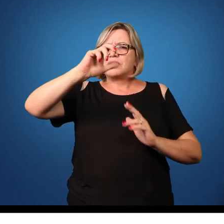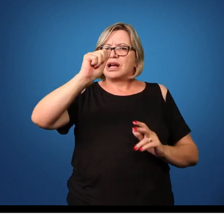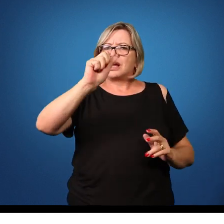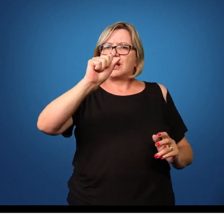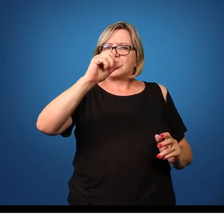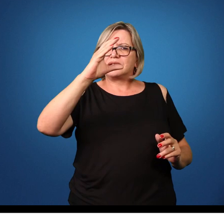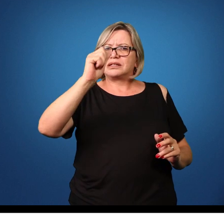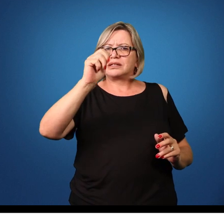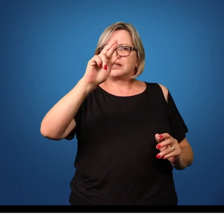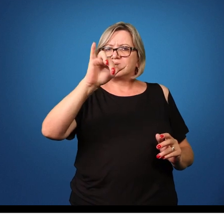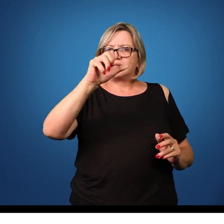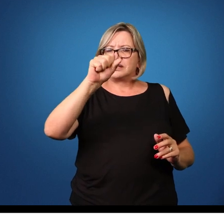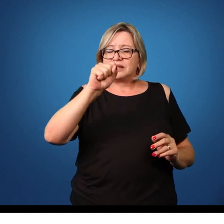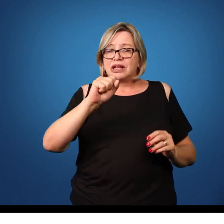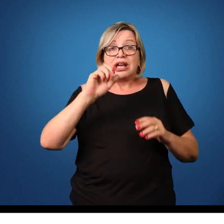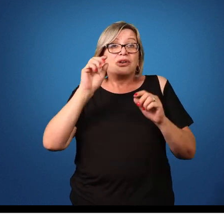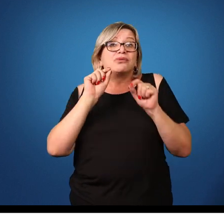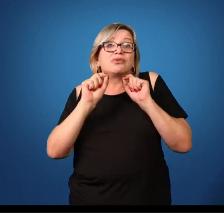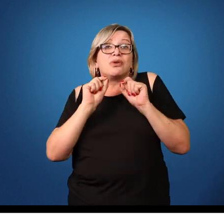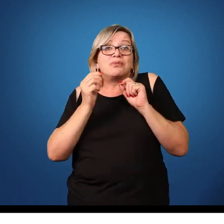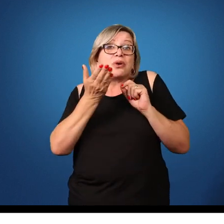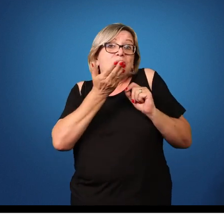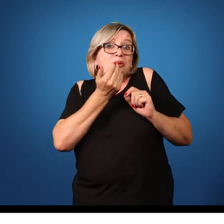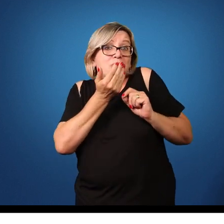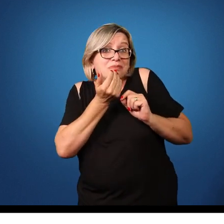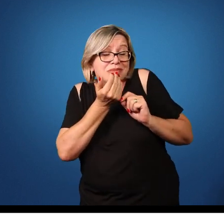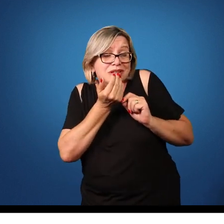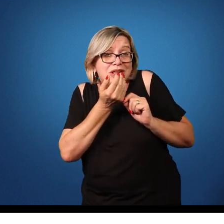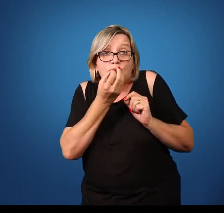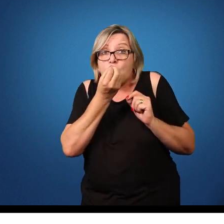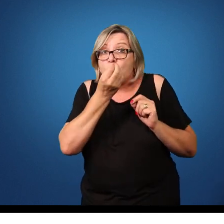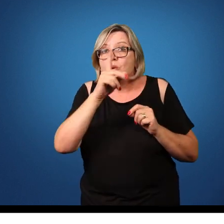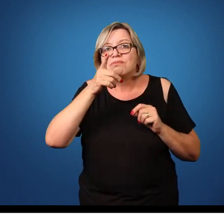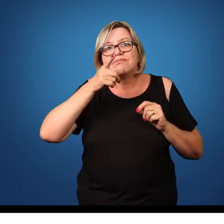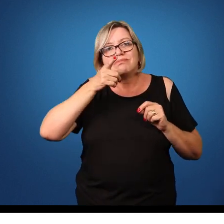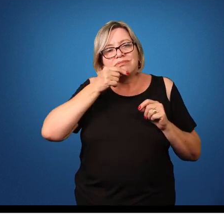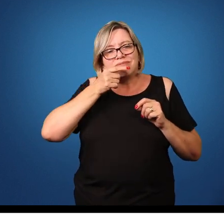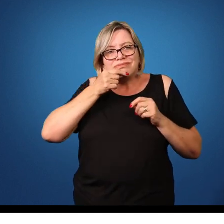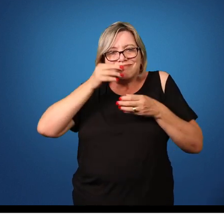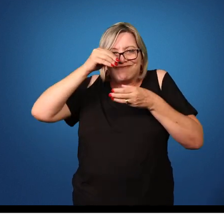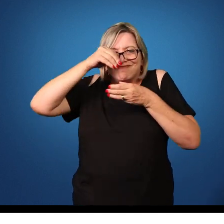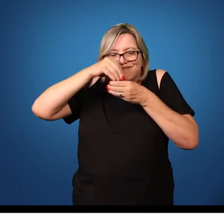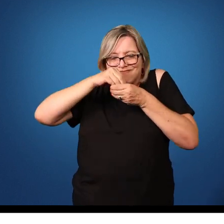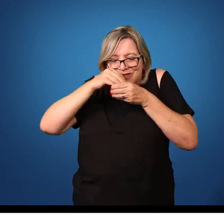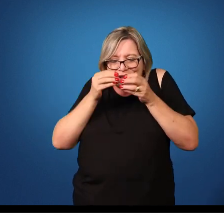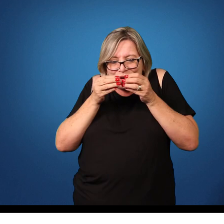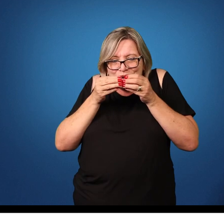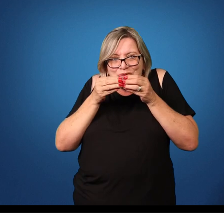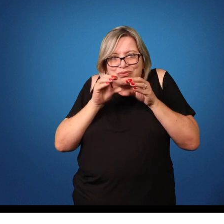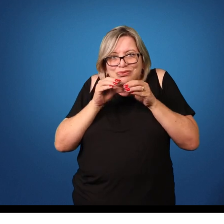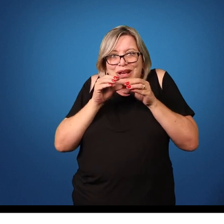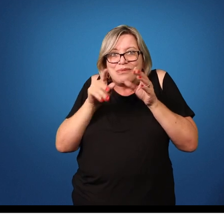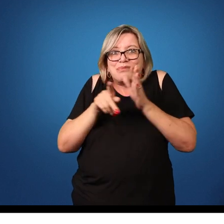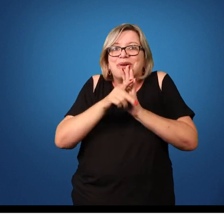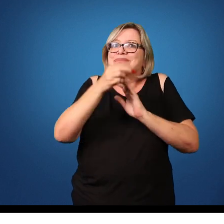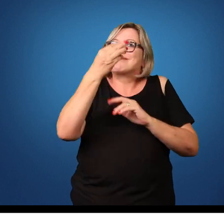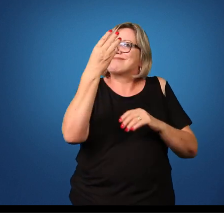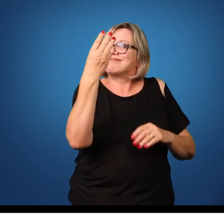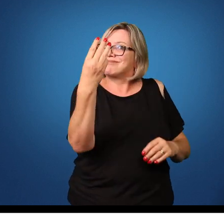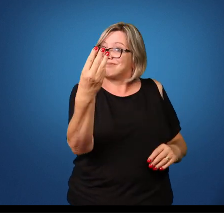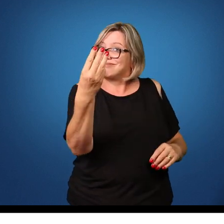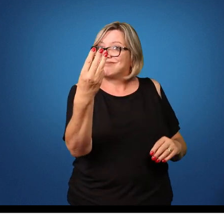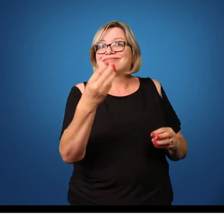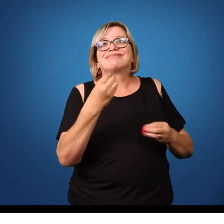Basicamente pela ingestão de água e alimentos contaminados com ovos, que apresentam a larva no estádio 3, né,